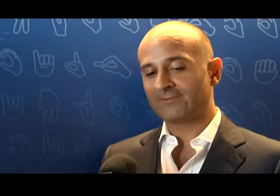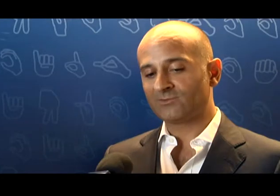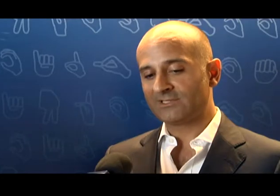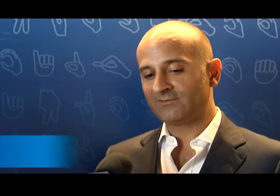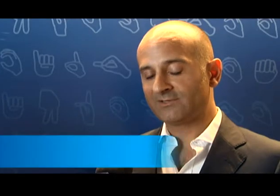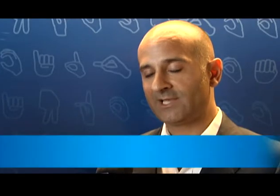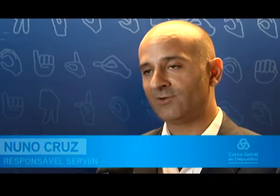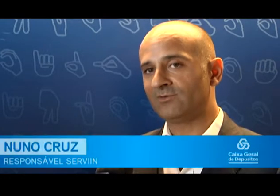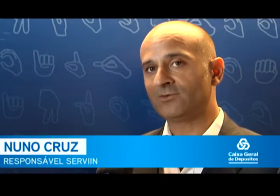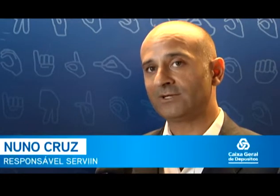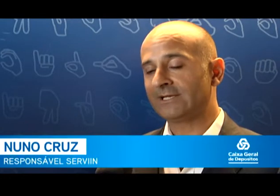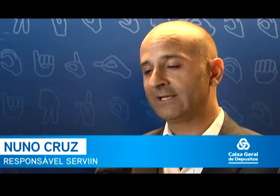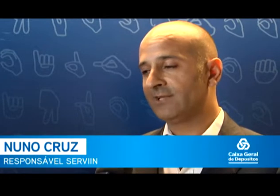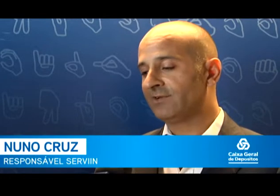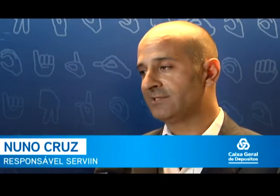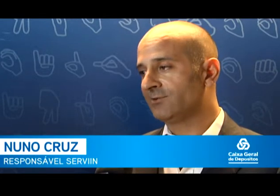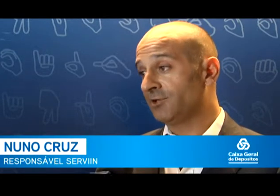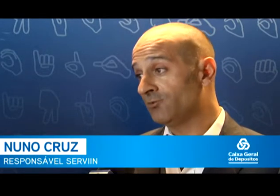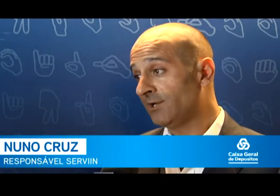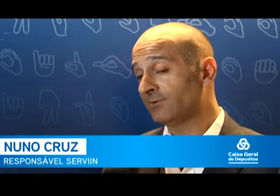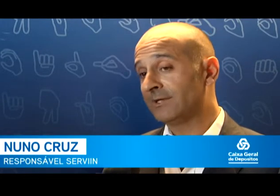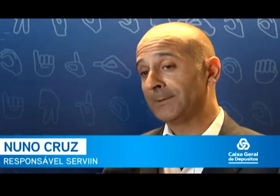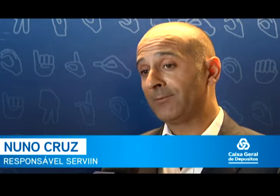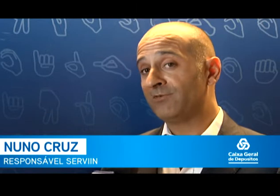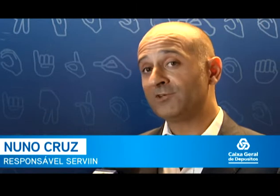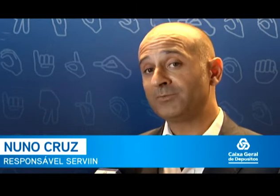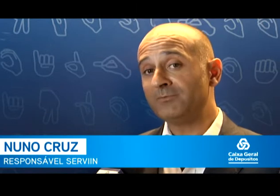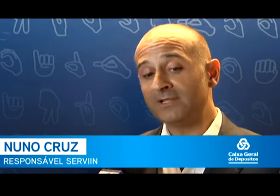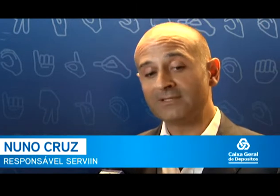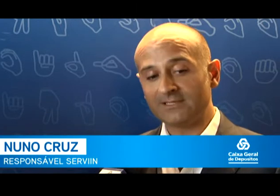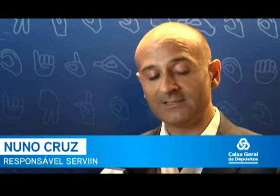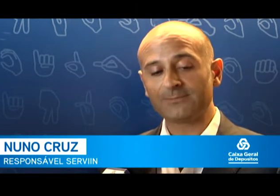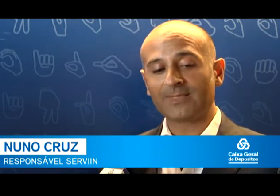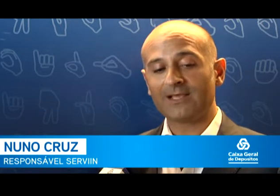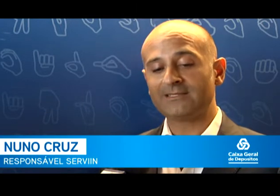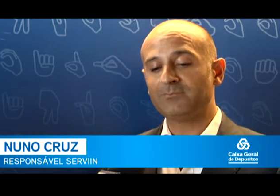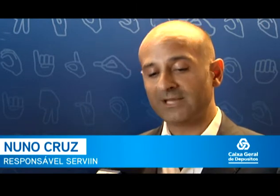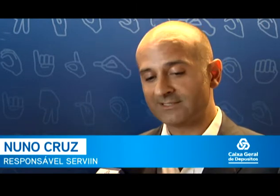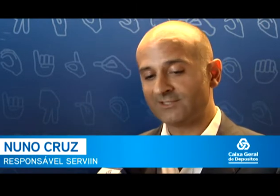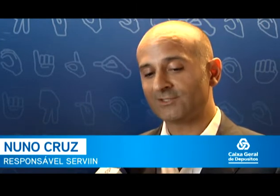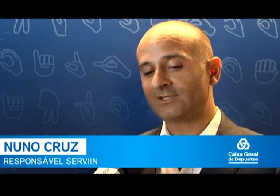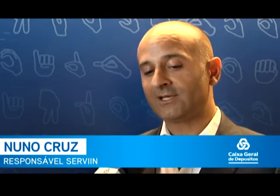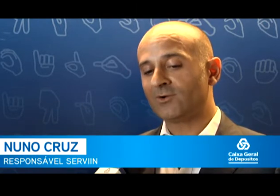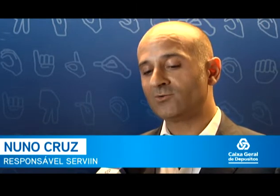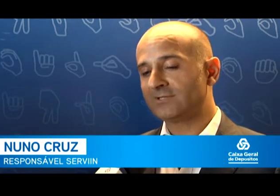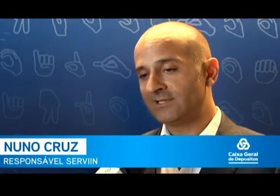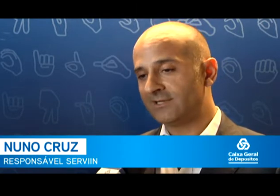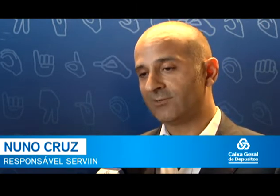Criamos um serviço que é inovador, diferenciador e único, uma vez que permite que as empresas